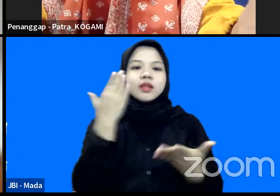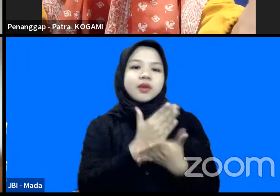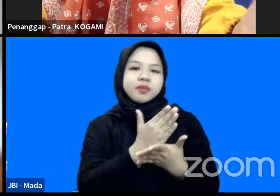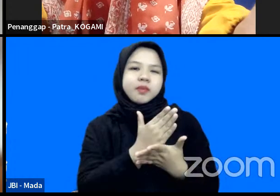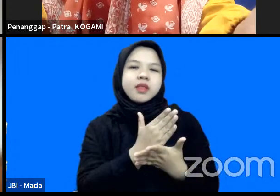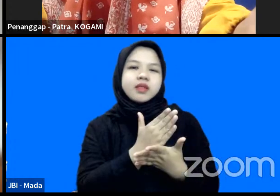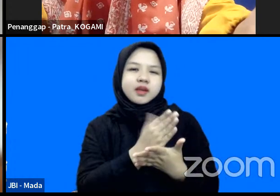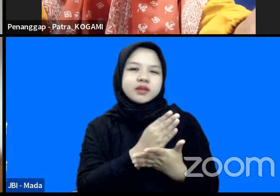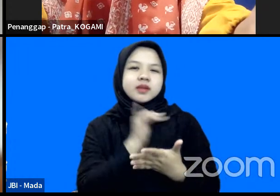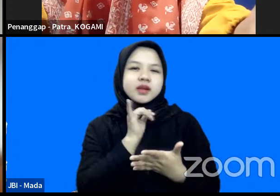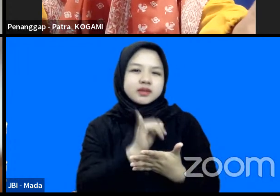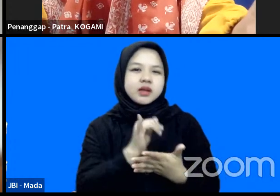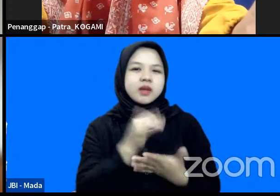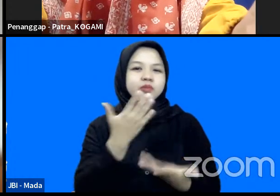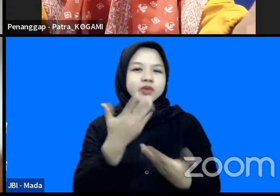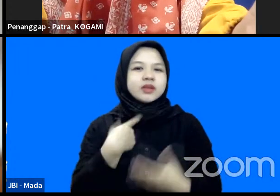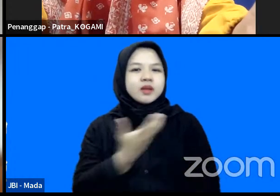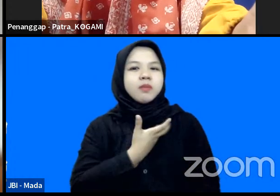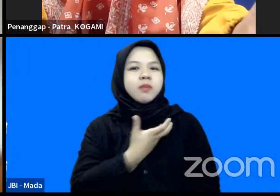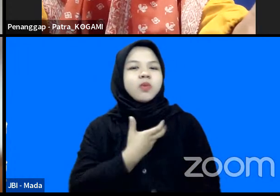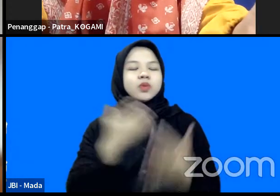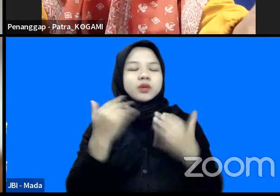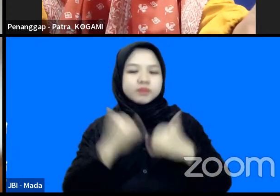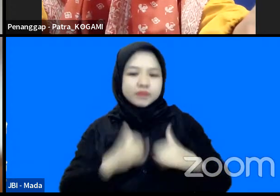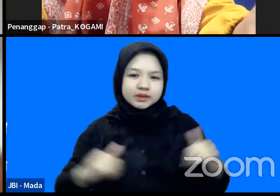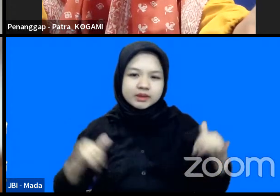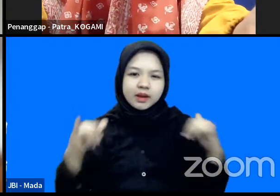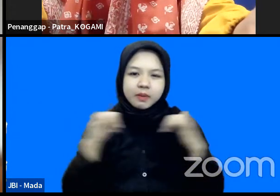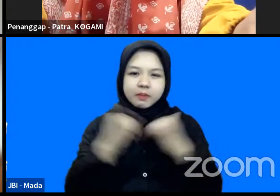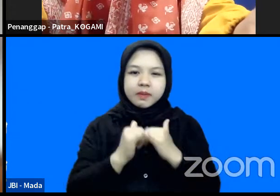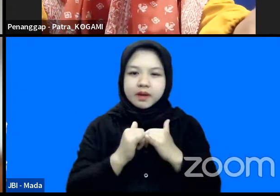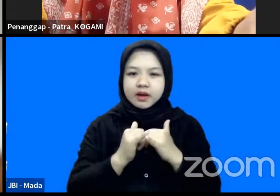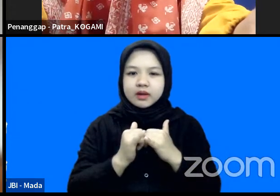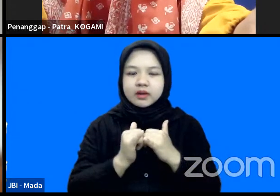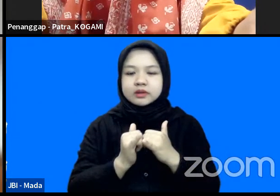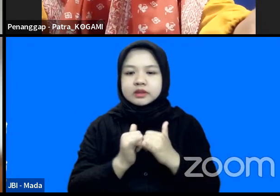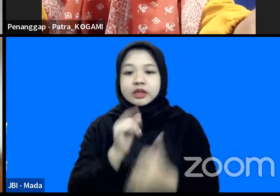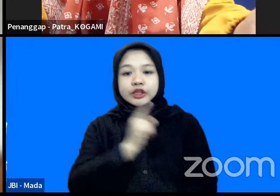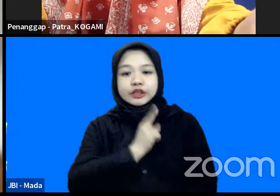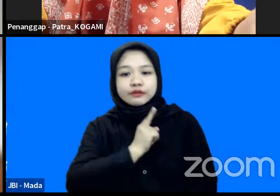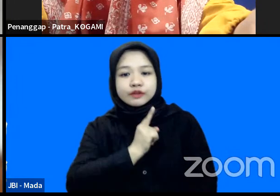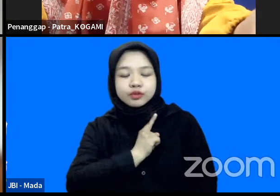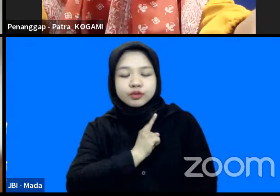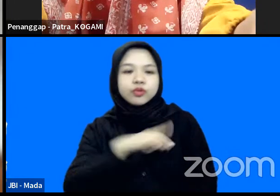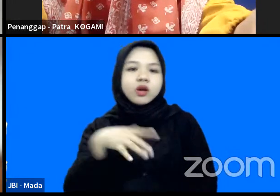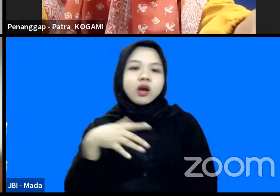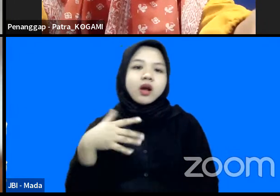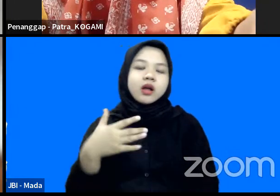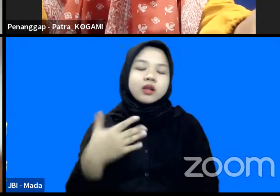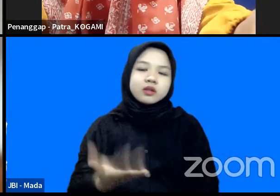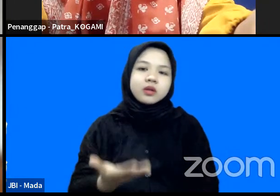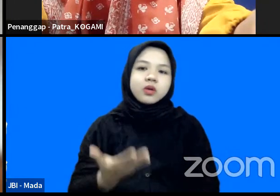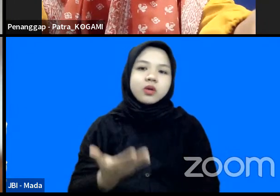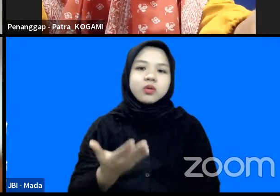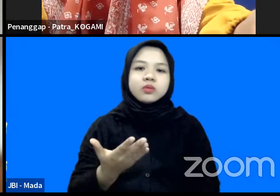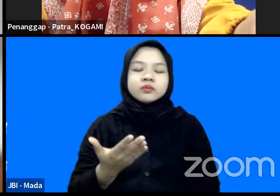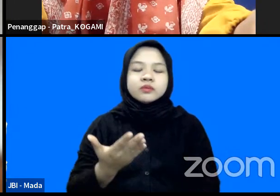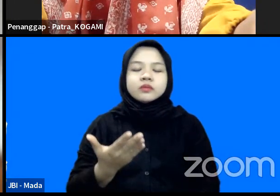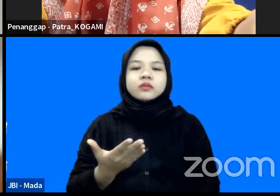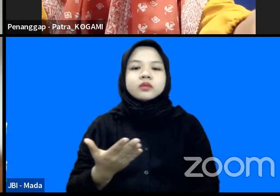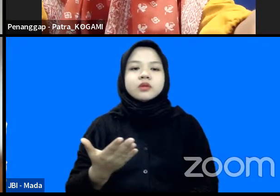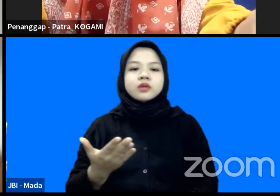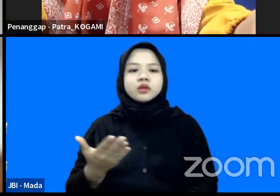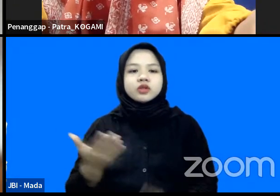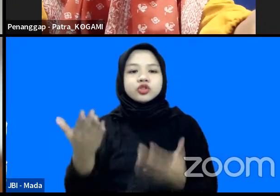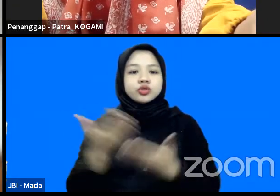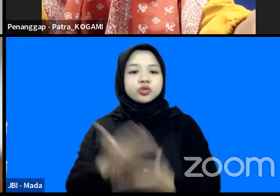Meskipun memang keinginan kita bersama juga secara individu ataupun apa namanya sosial